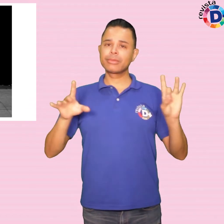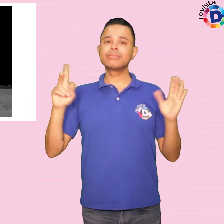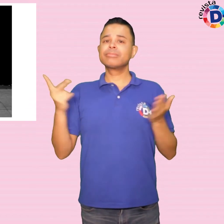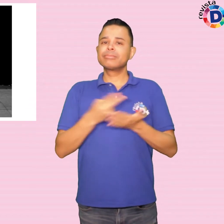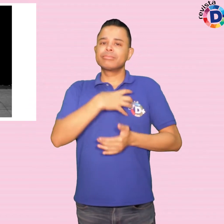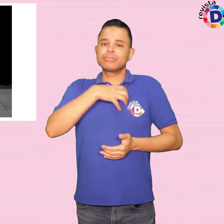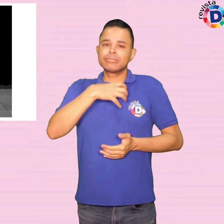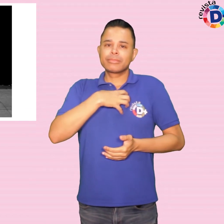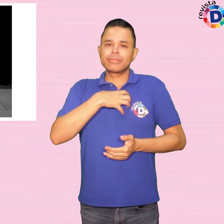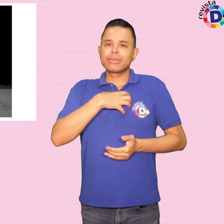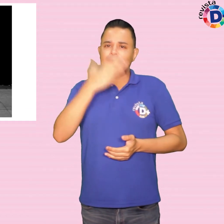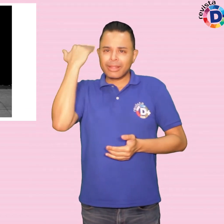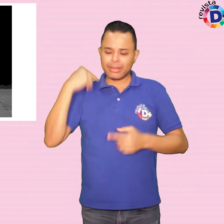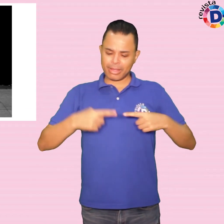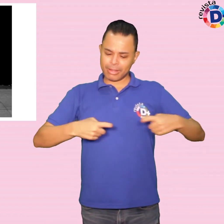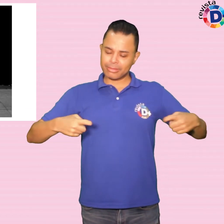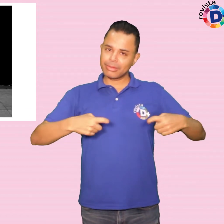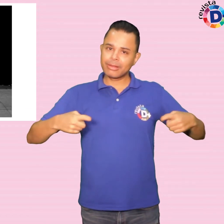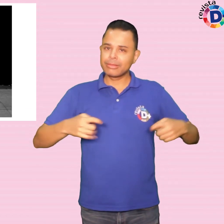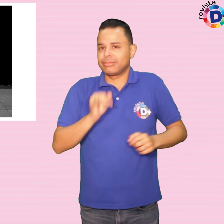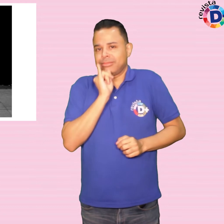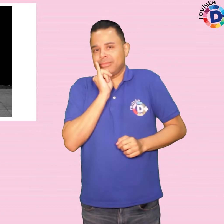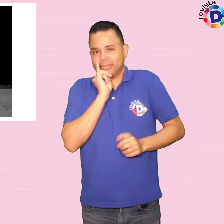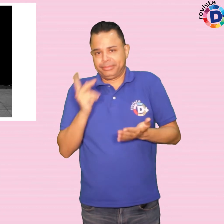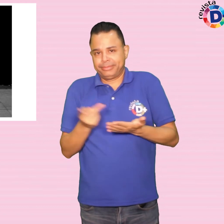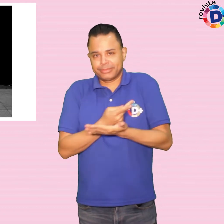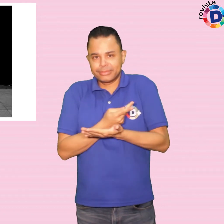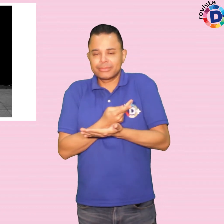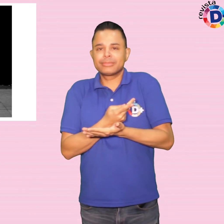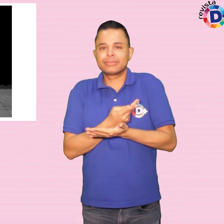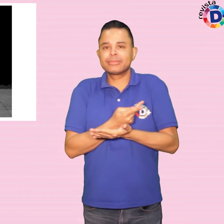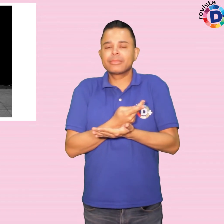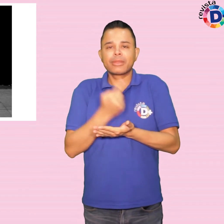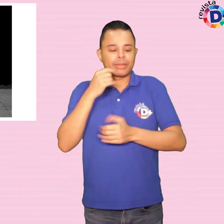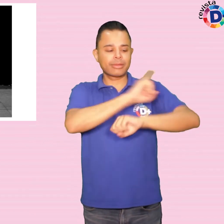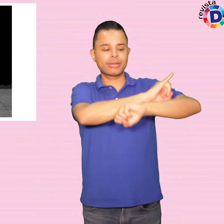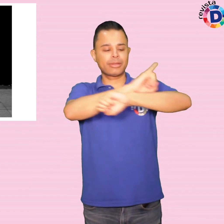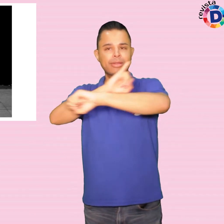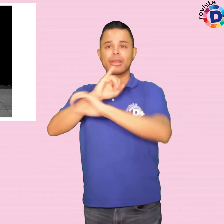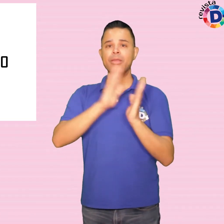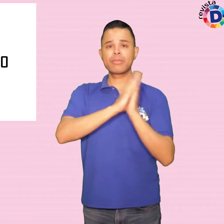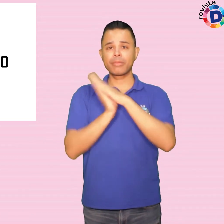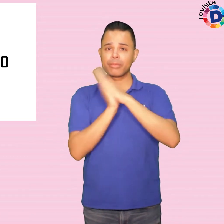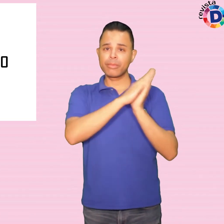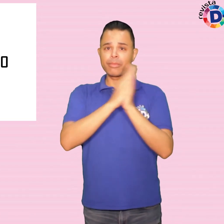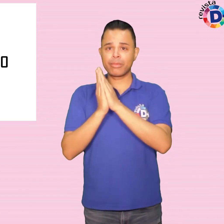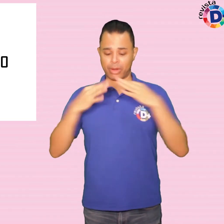do uso de elásticos, como por exemplo, a obra Boneca com Figurino, que